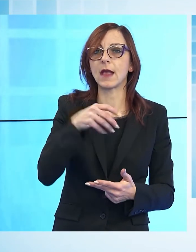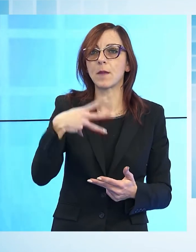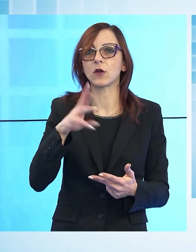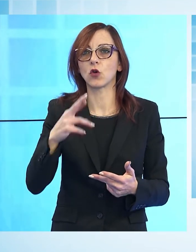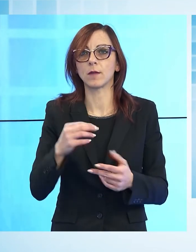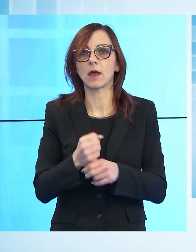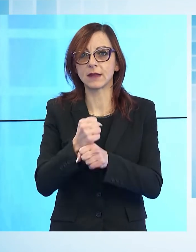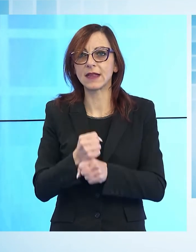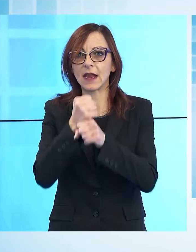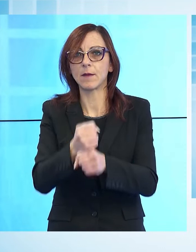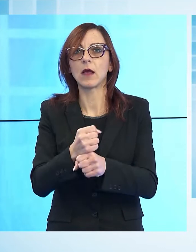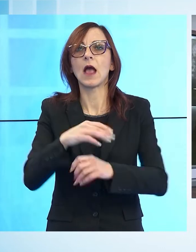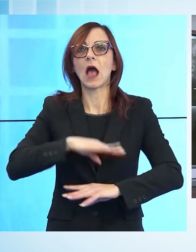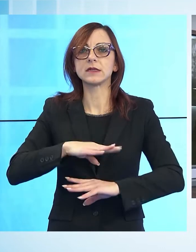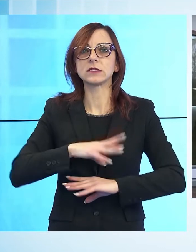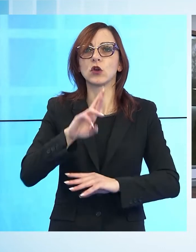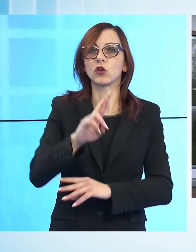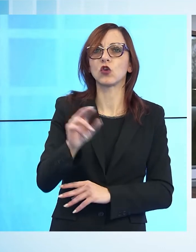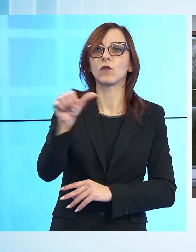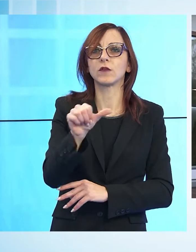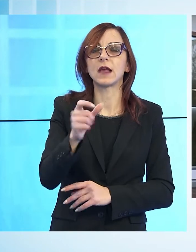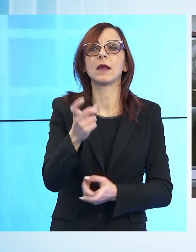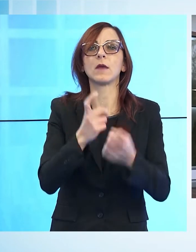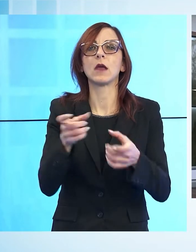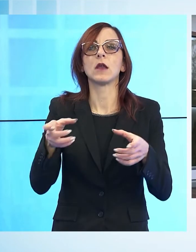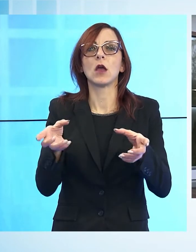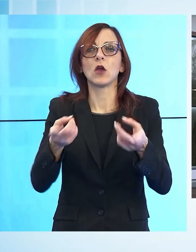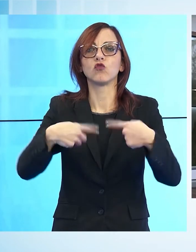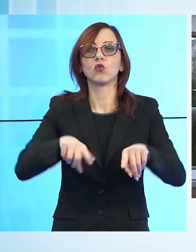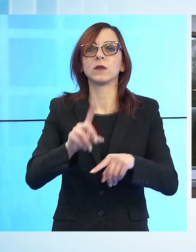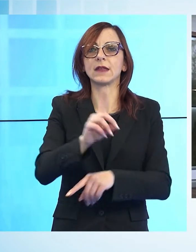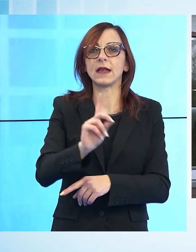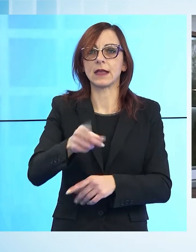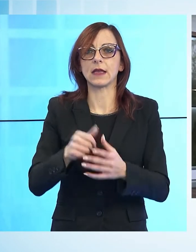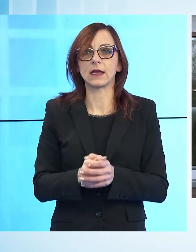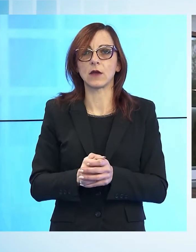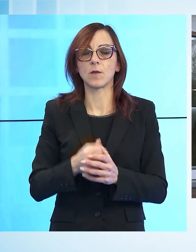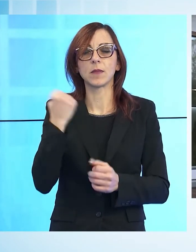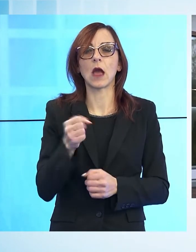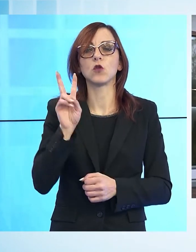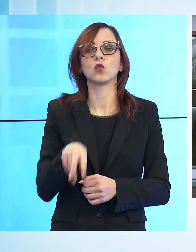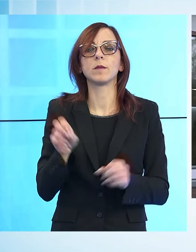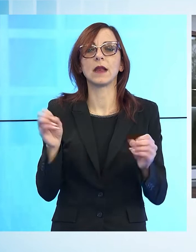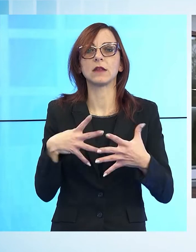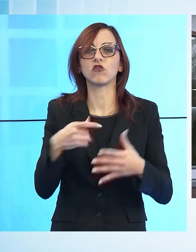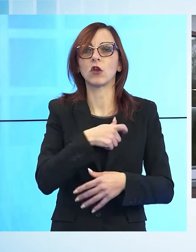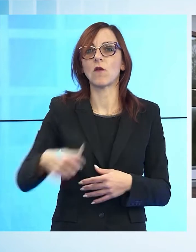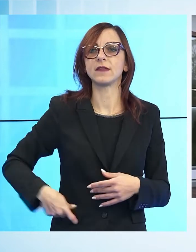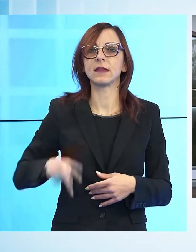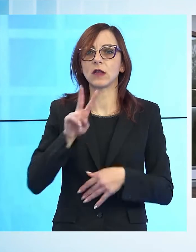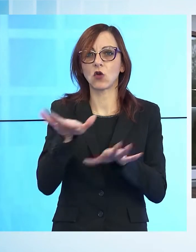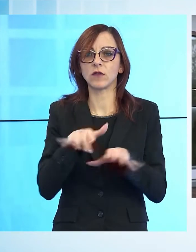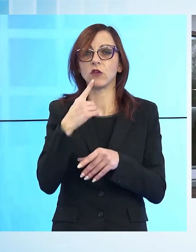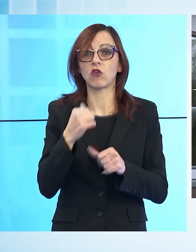del gruppo è l'assessore Rodolfo Salemi della giunta di Giorgio del Ghingaro. Nel 2019 il sindaco di Viareggio affermò polemicamente di essere